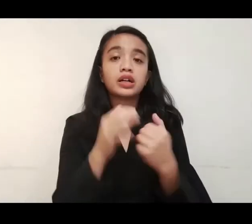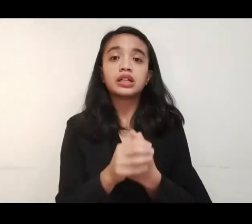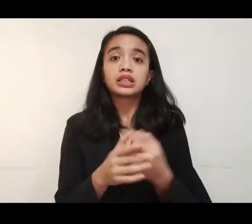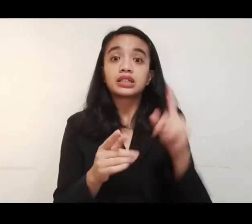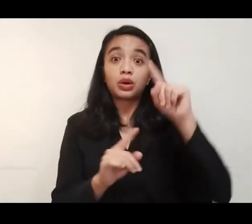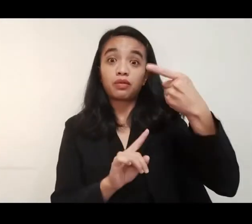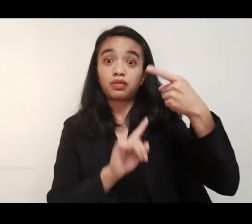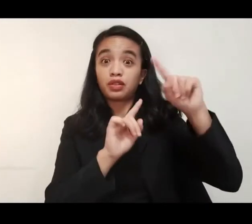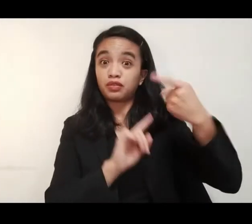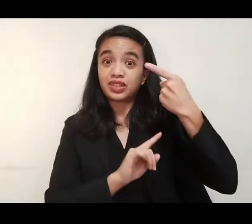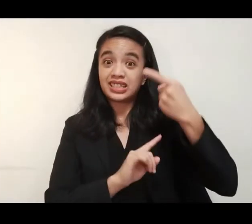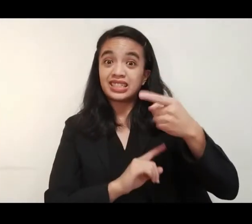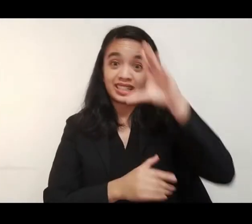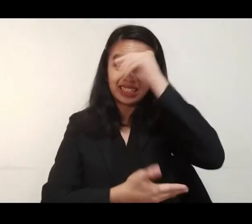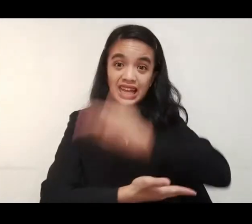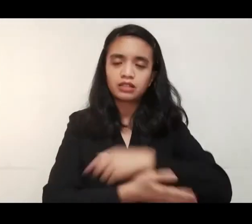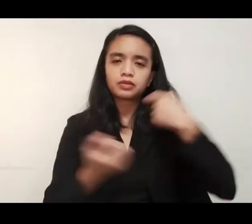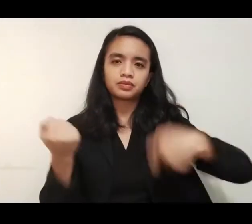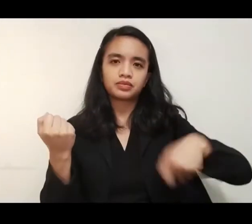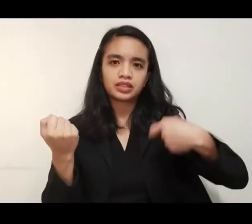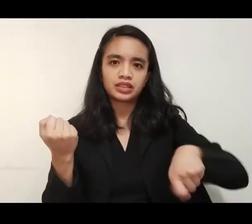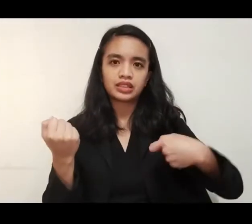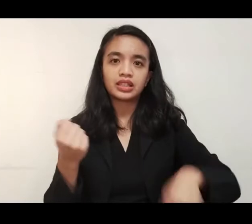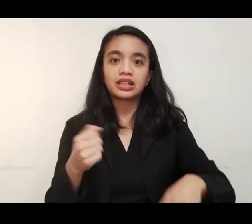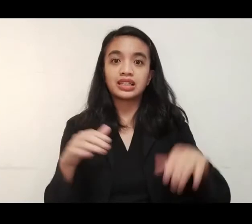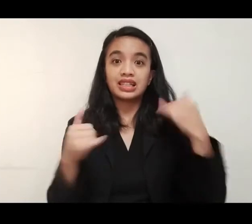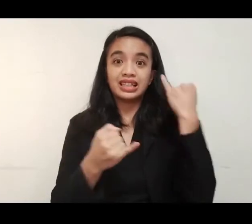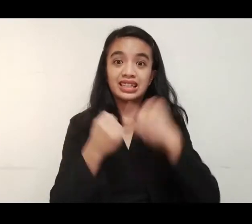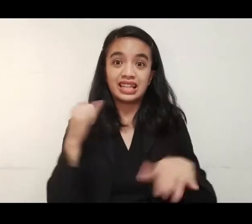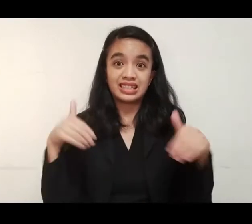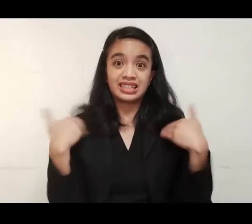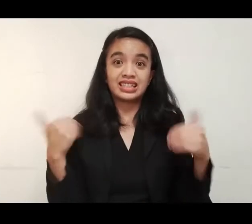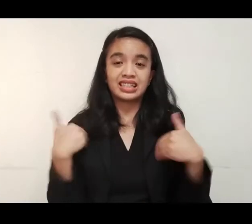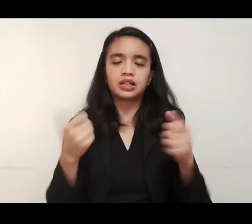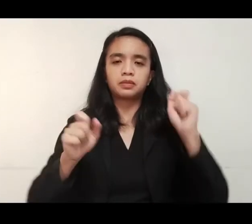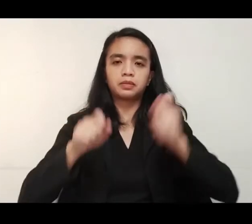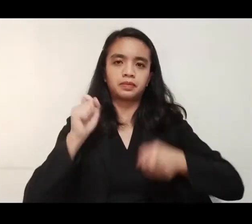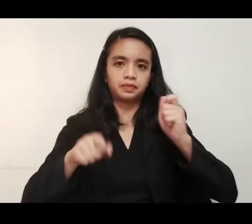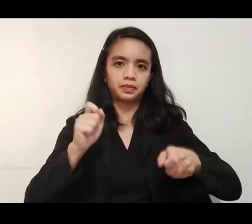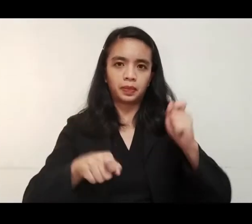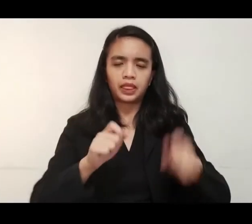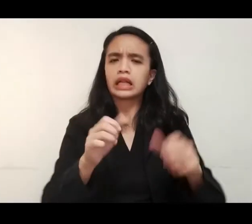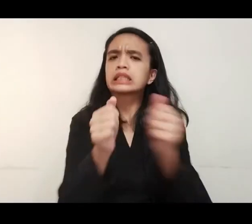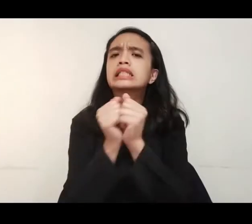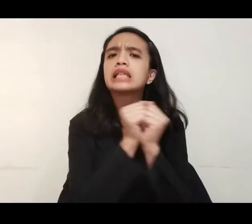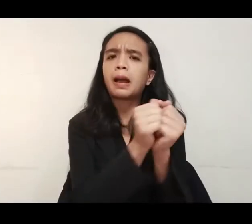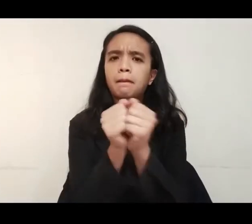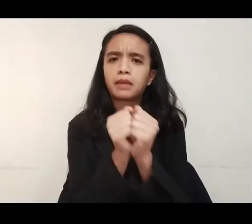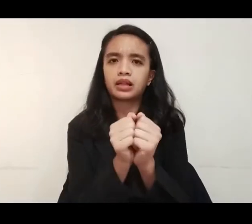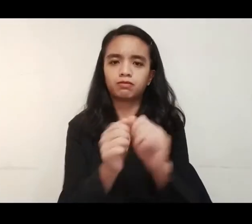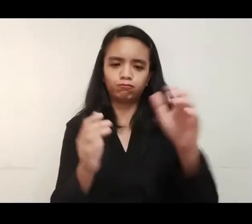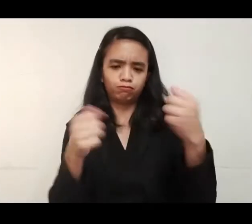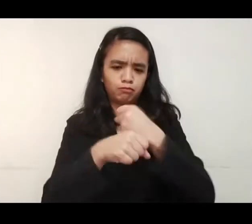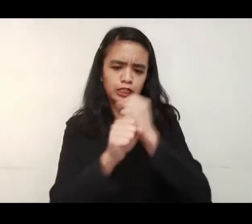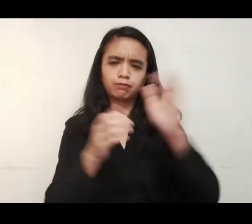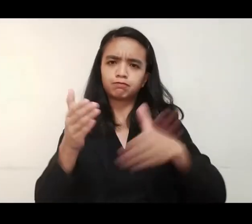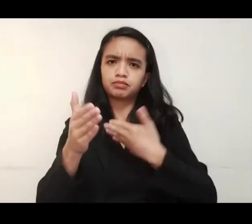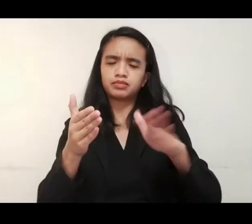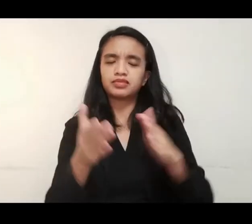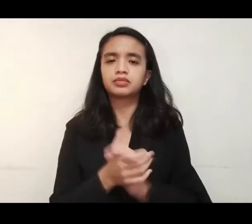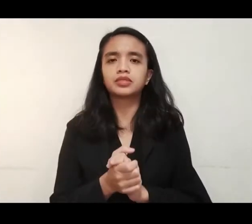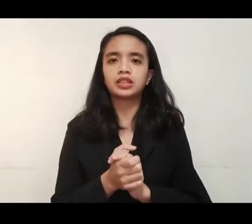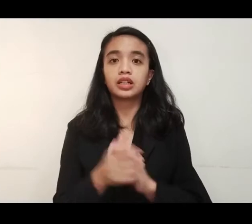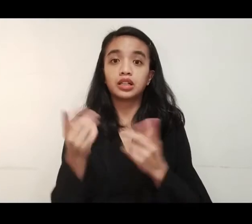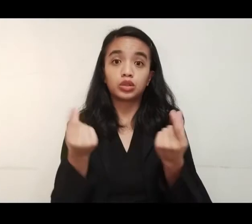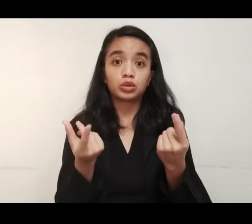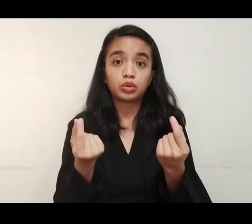sa Kalasyao Pangasinan. Mula sa panganay na-anak na si Saya na gitarista hanggang sa bunso na si Shadaisa na drummer. Sama-samang